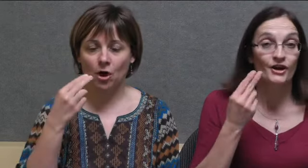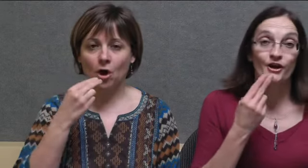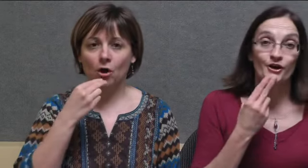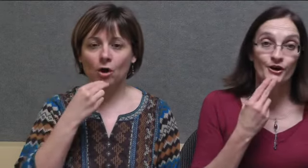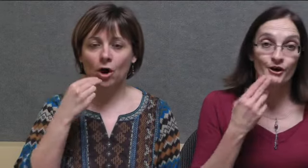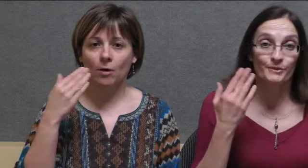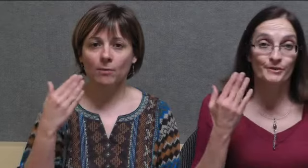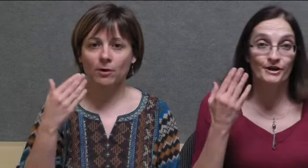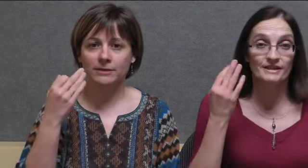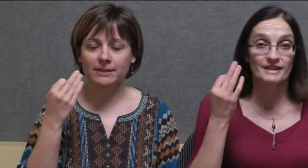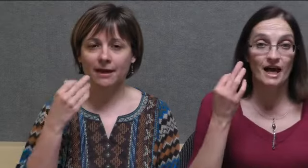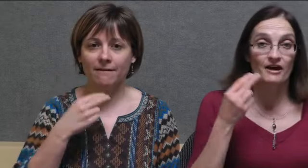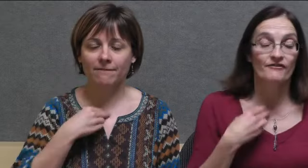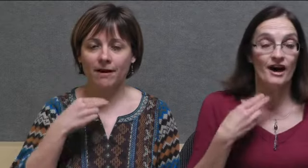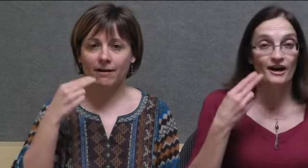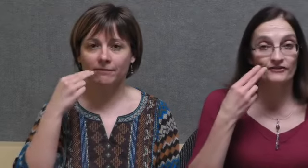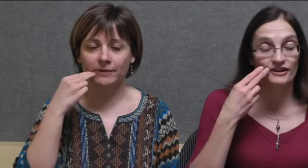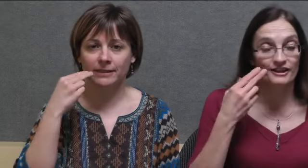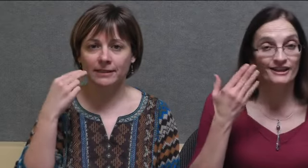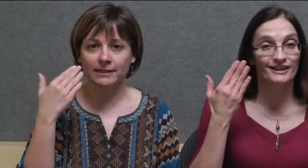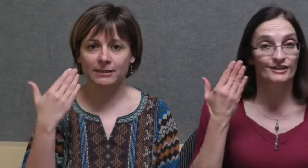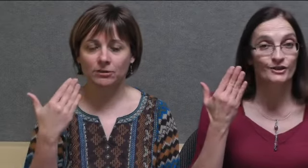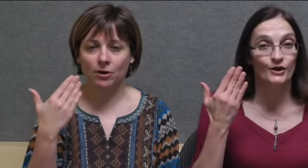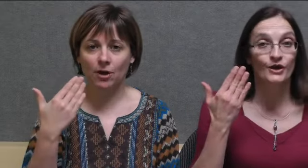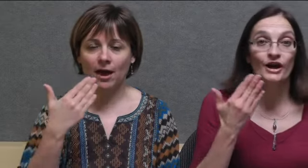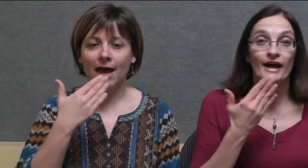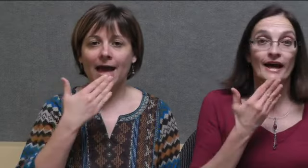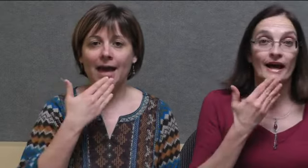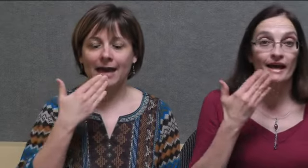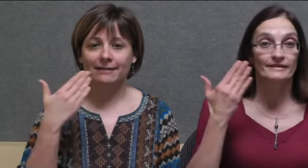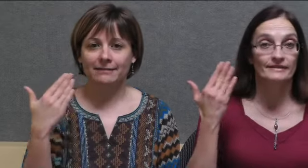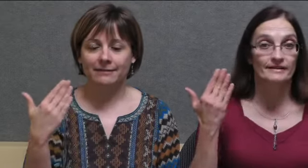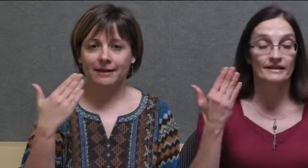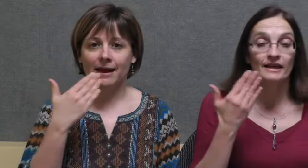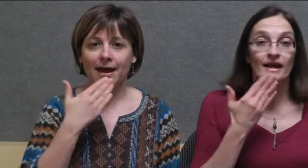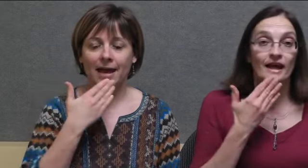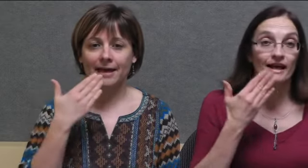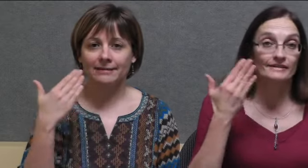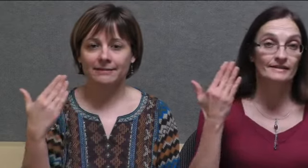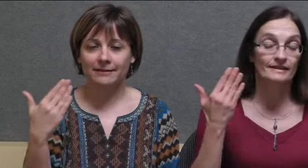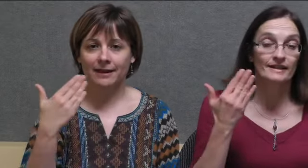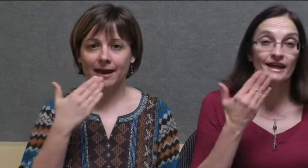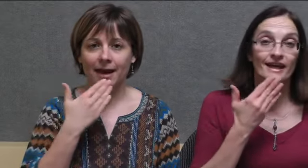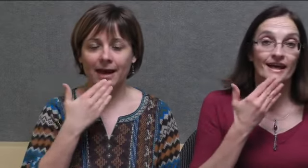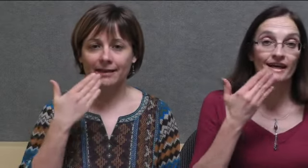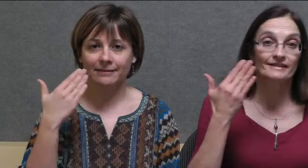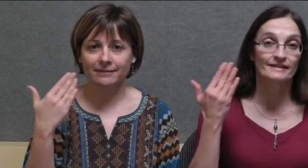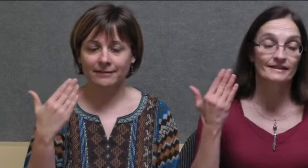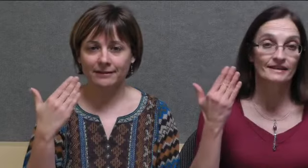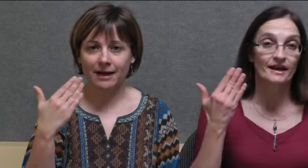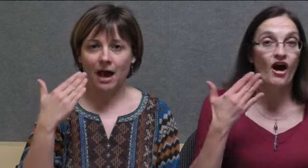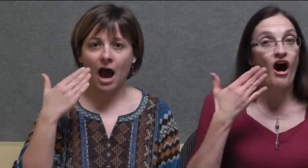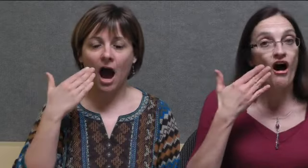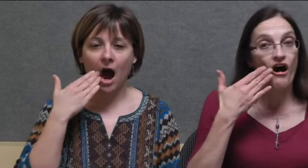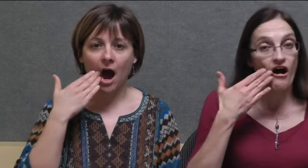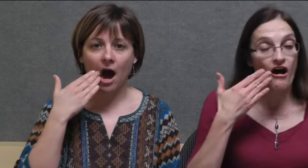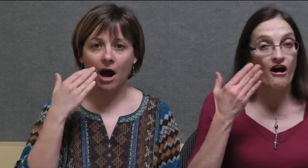comme ça va vite. Eij, eij, eij en